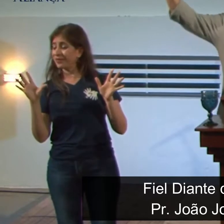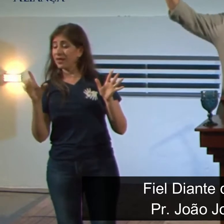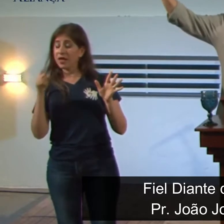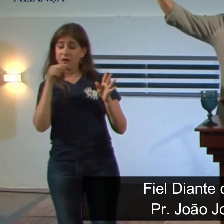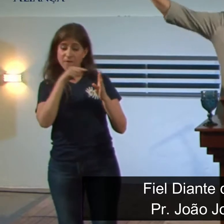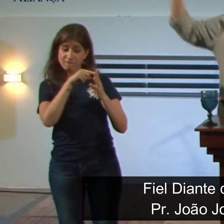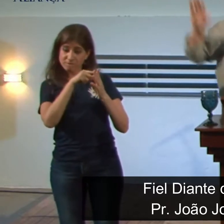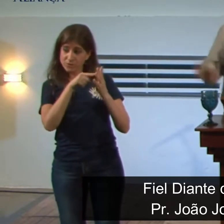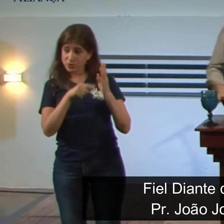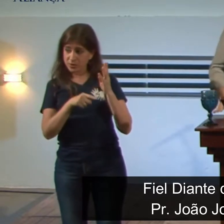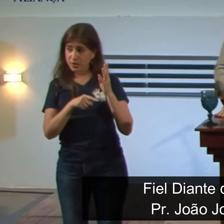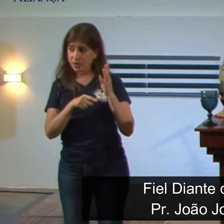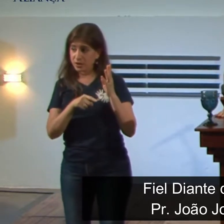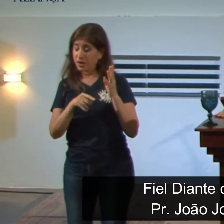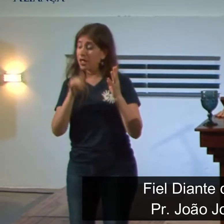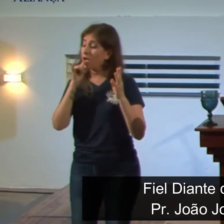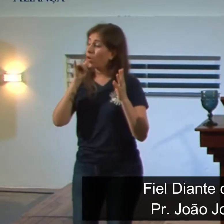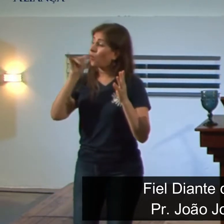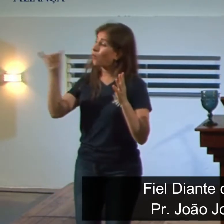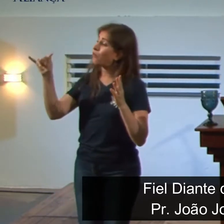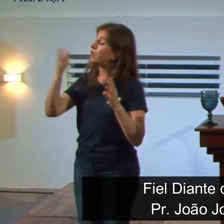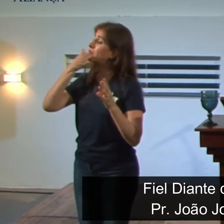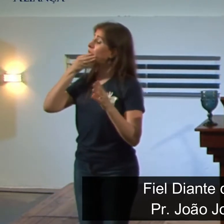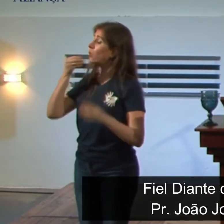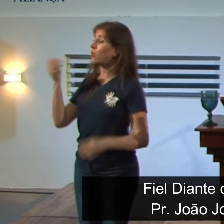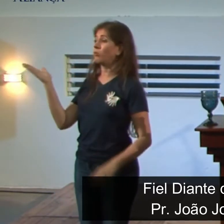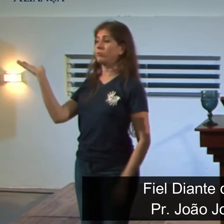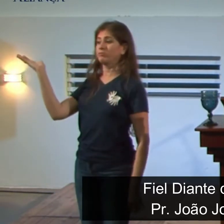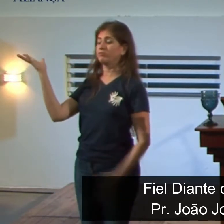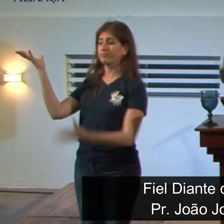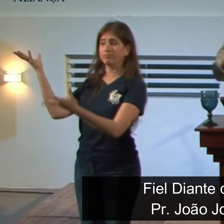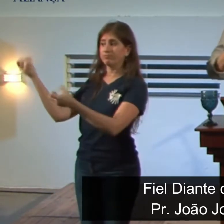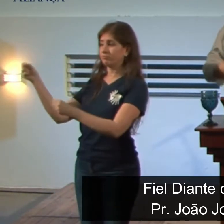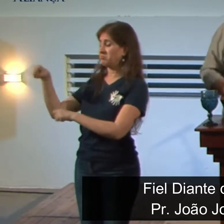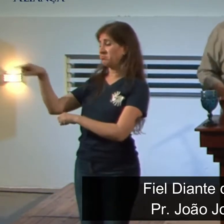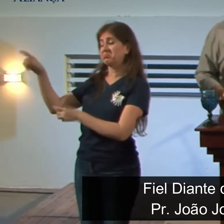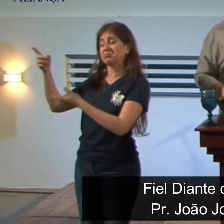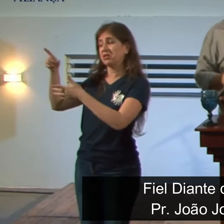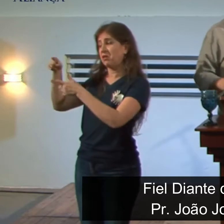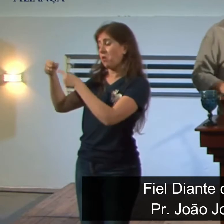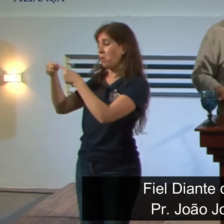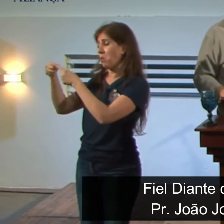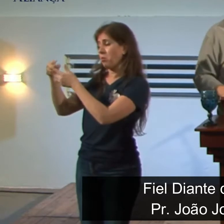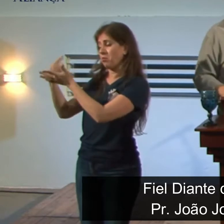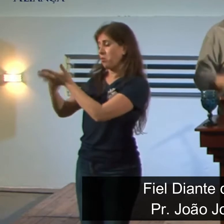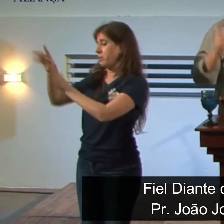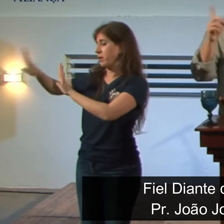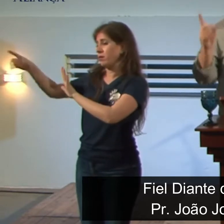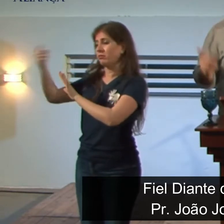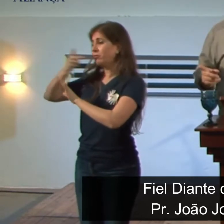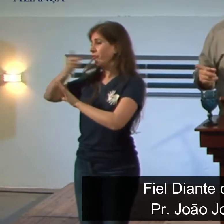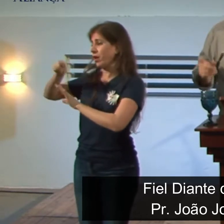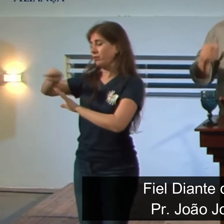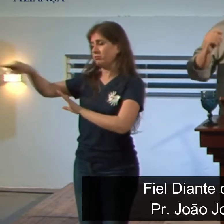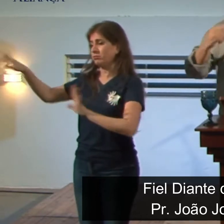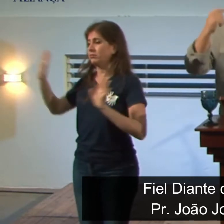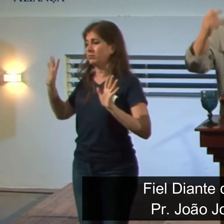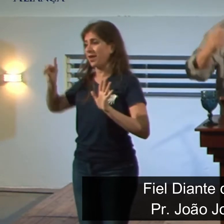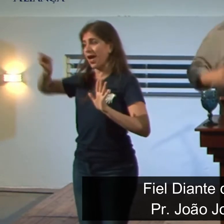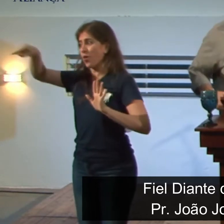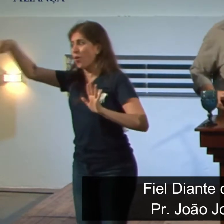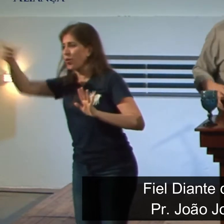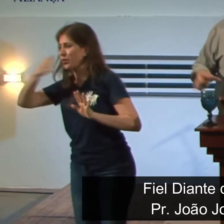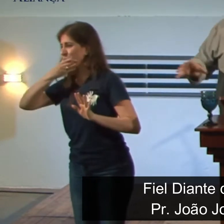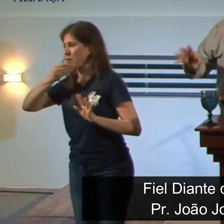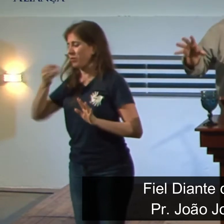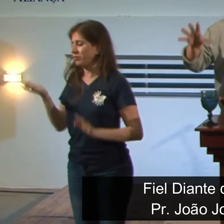com aquele que vai ficar encarregado com vocês. Está subentendido isso. e é o que Daniel faz no versículo 11. Não é o mesmo chefe dos oficiais,